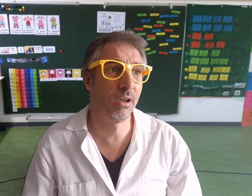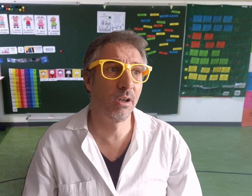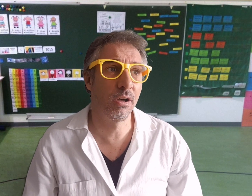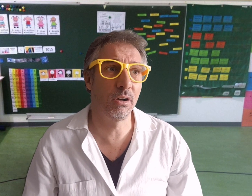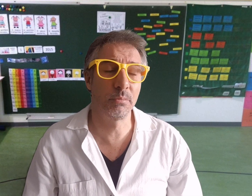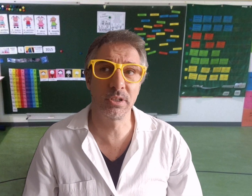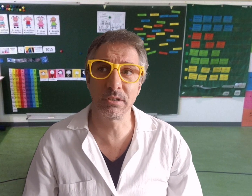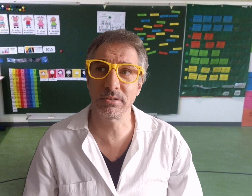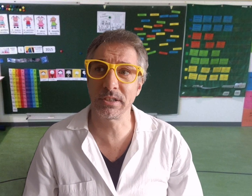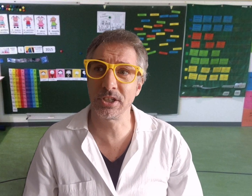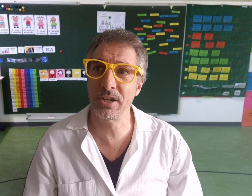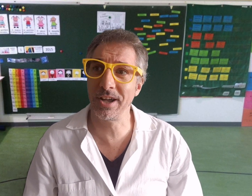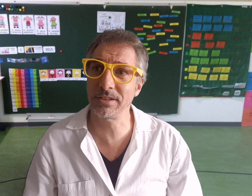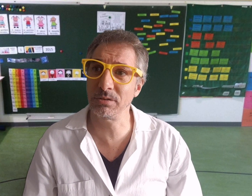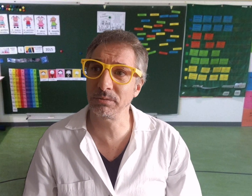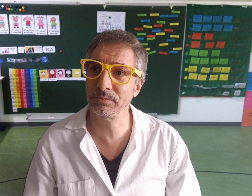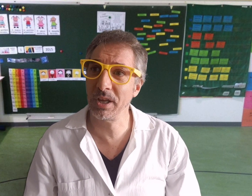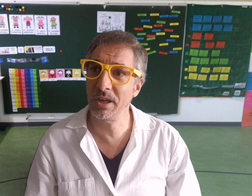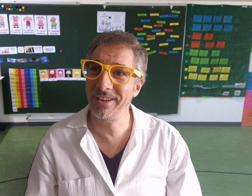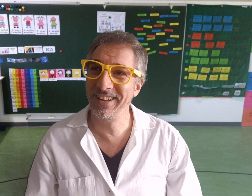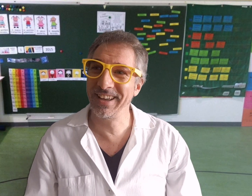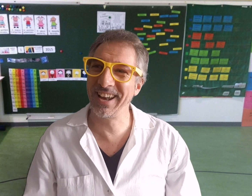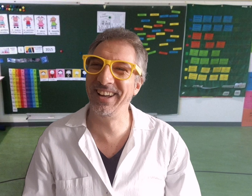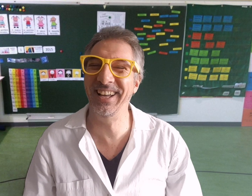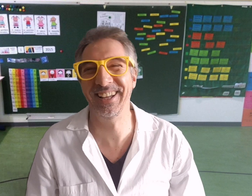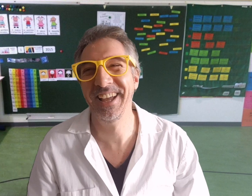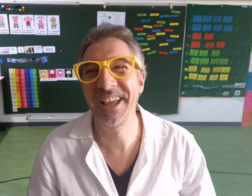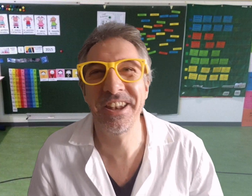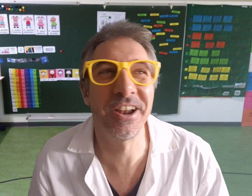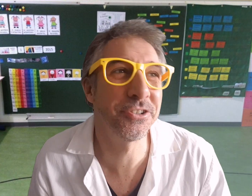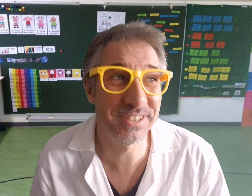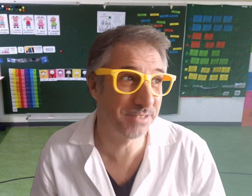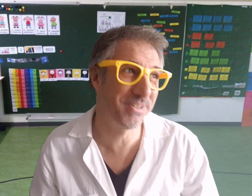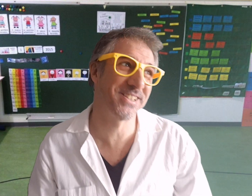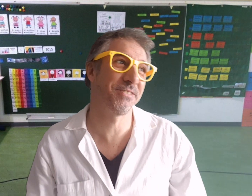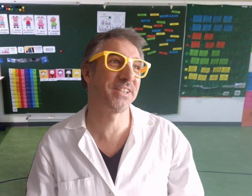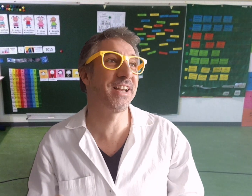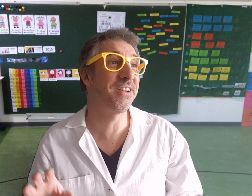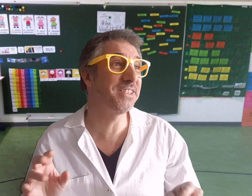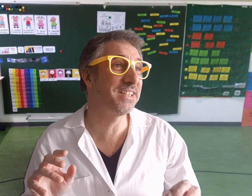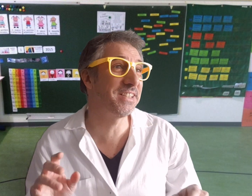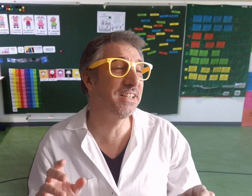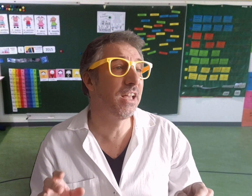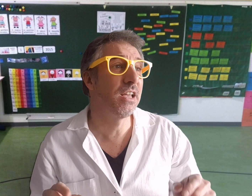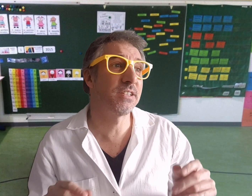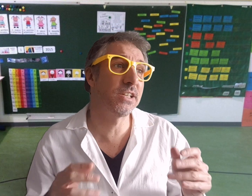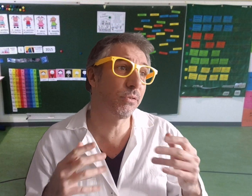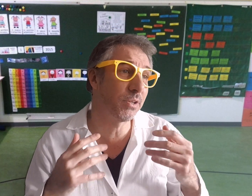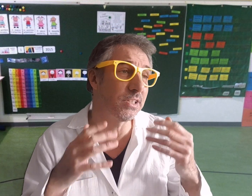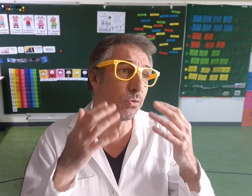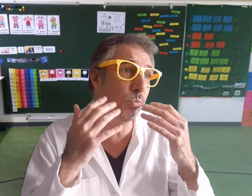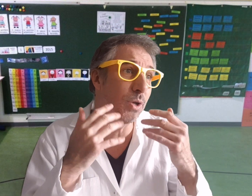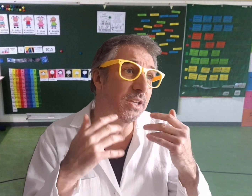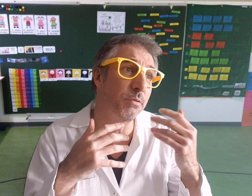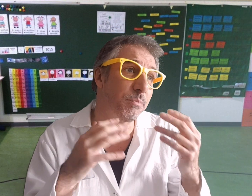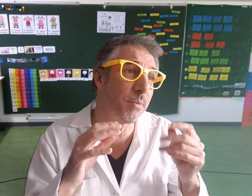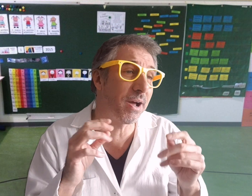Oh, mais qu'est-ce que c'est que ces générations ? Non, je vous explique, la langue des signes, c'est les enfants qui sont muets, qui ne peuvent pas parler.